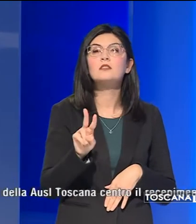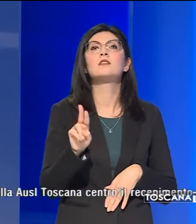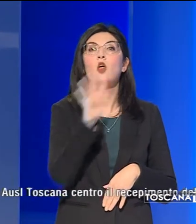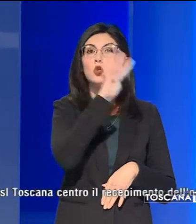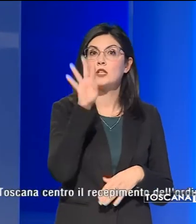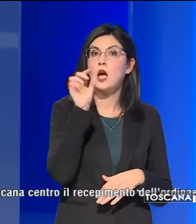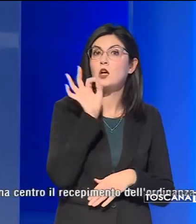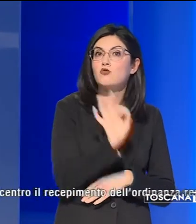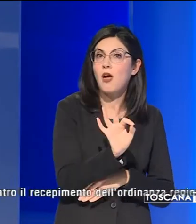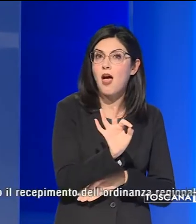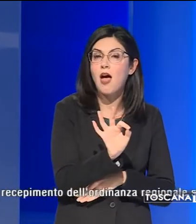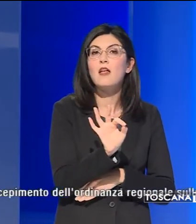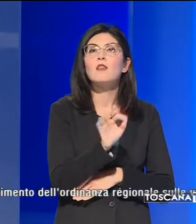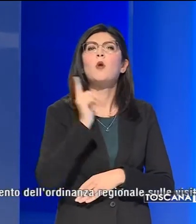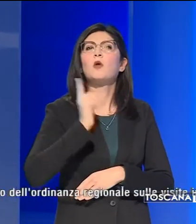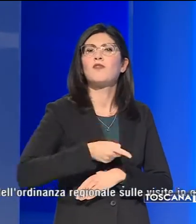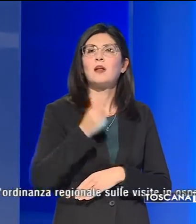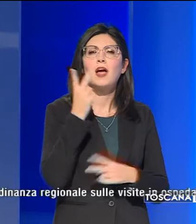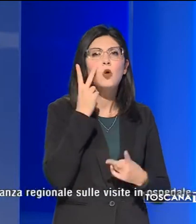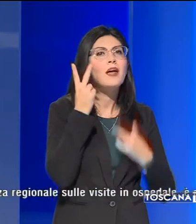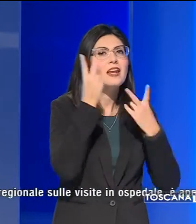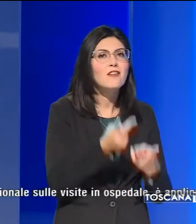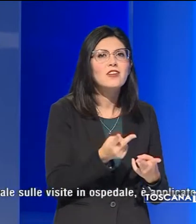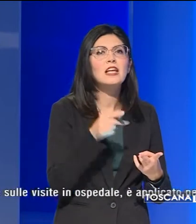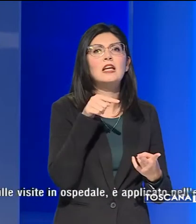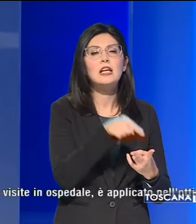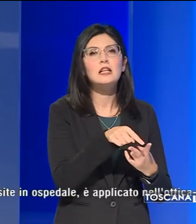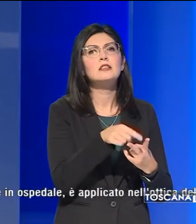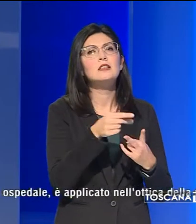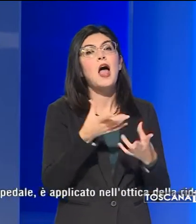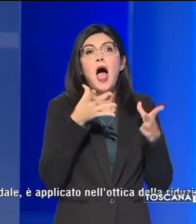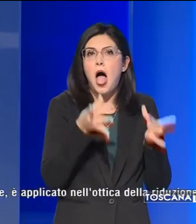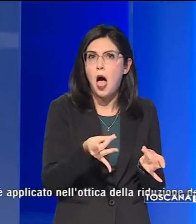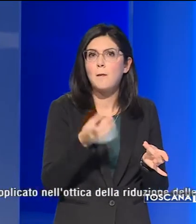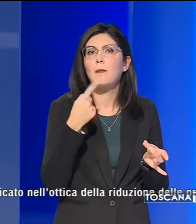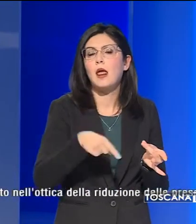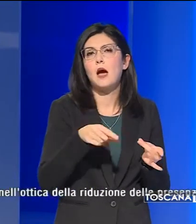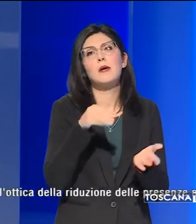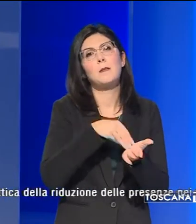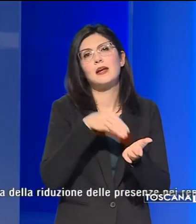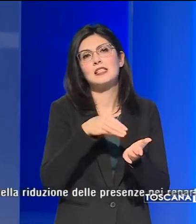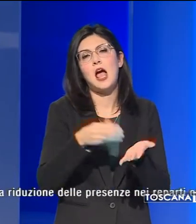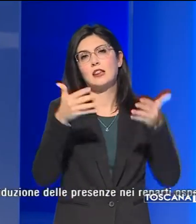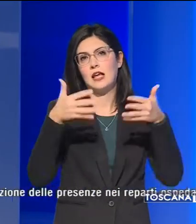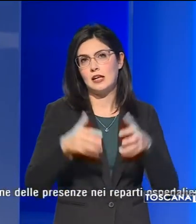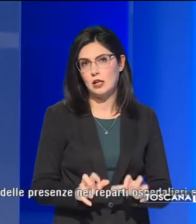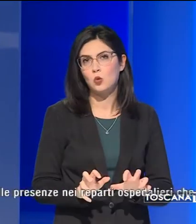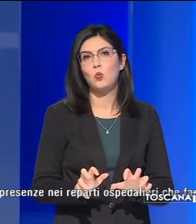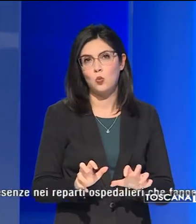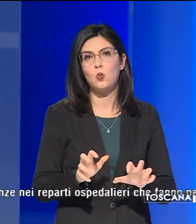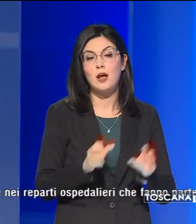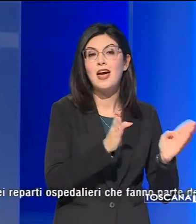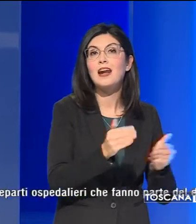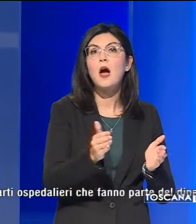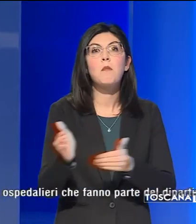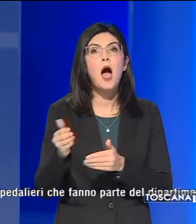regionale sulle visite in ospedale è applicato nell'ottica della riduzione delle presenze nei reparti ospedalieri